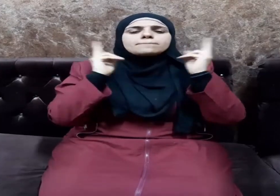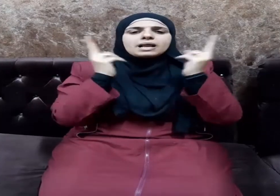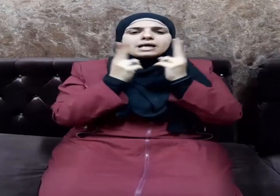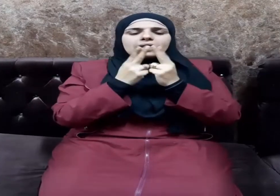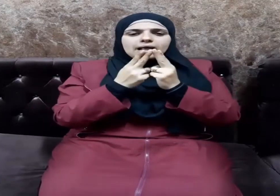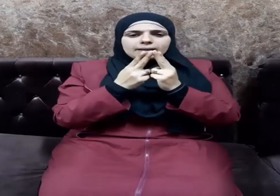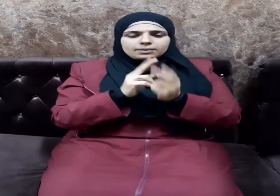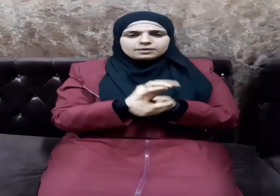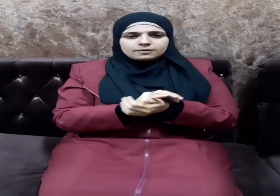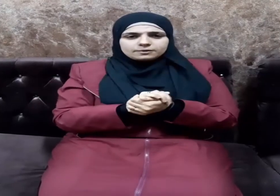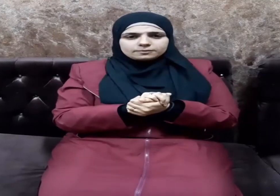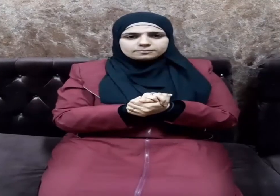العالمين ترجمة نانسي